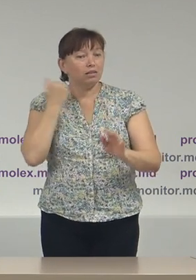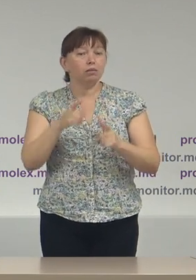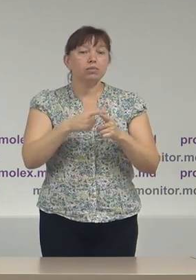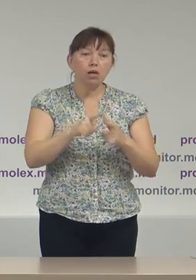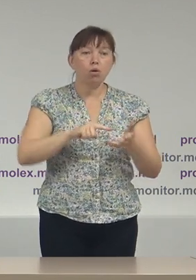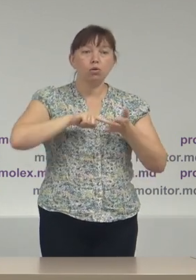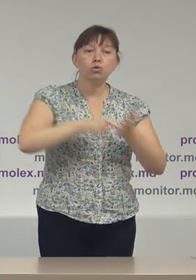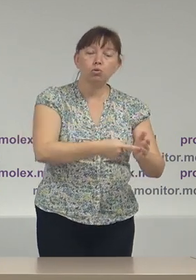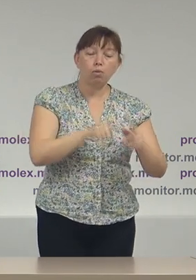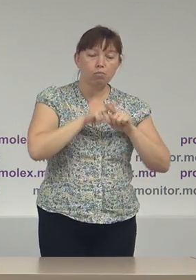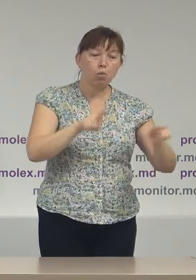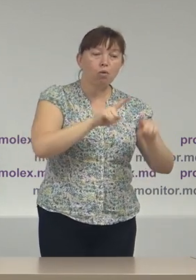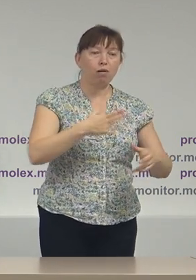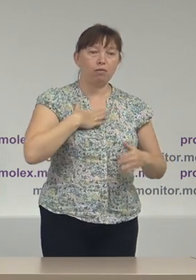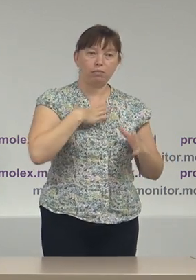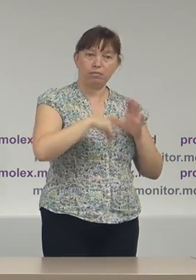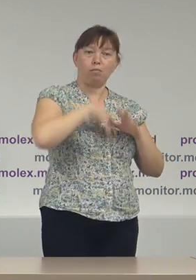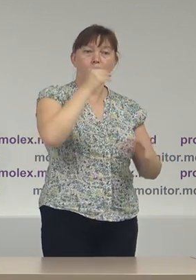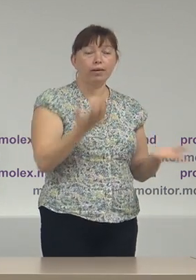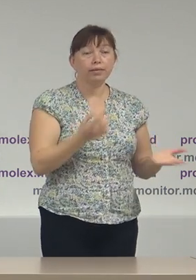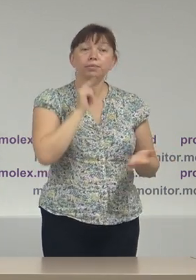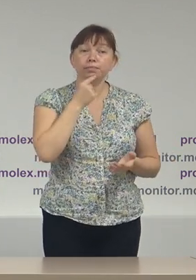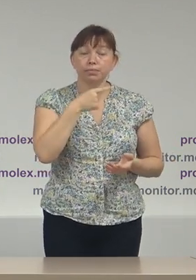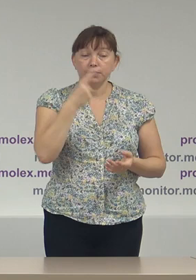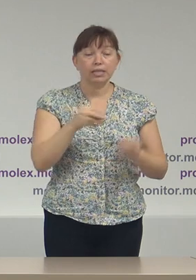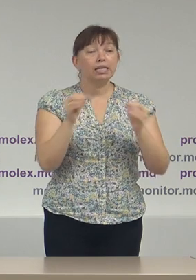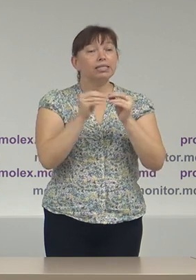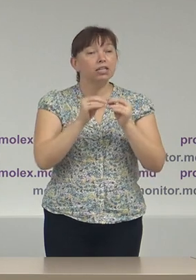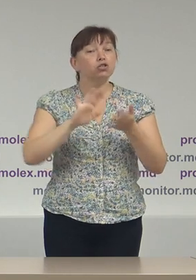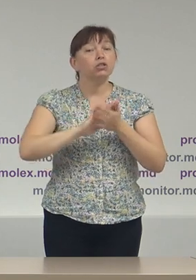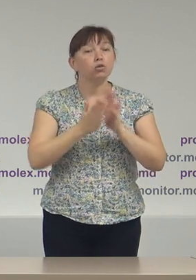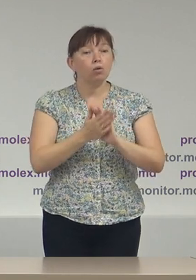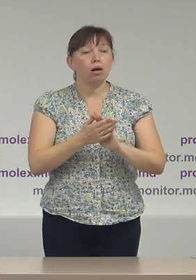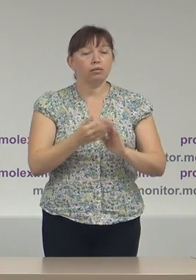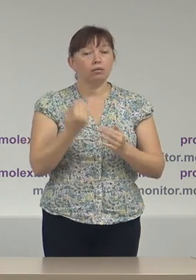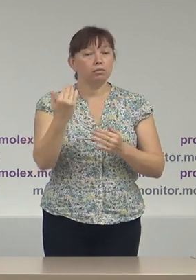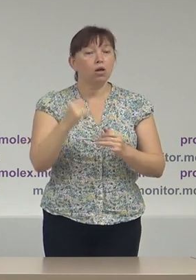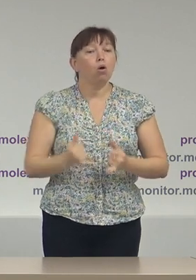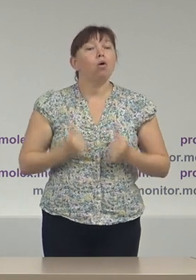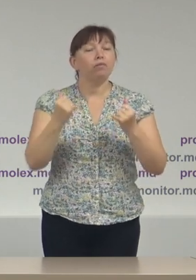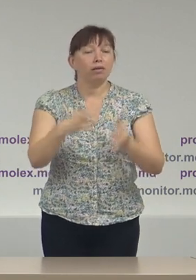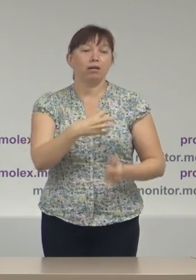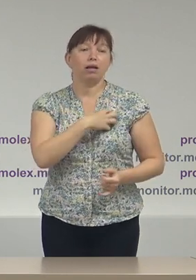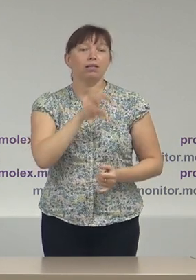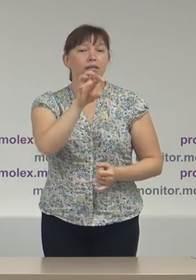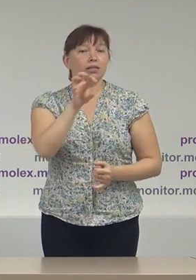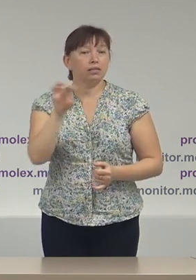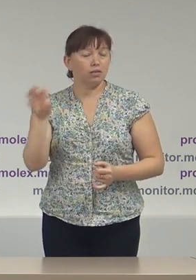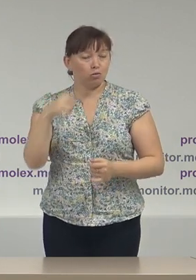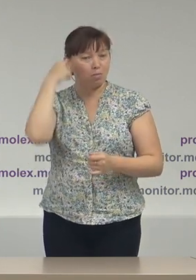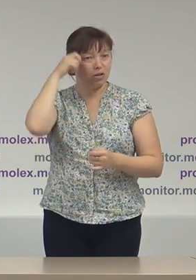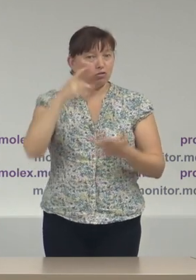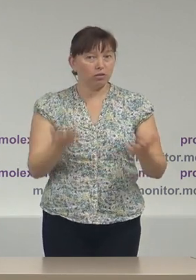scop de promovare politică. Zece situații se referă la oferirea distincțiilor de stat de către